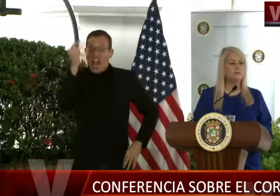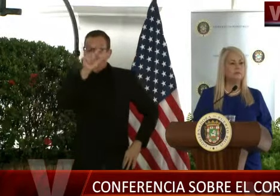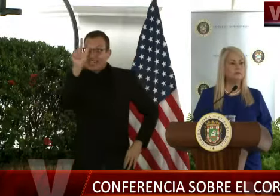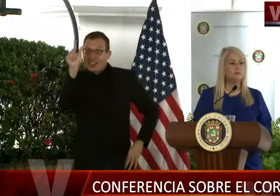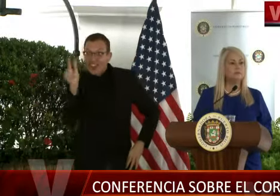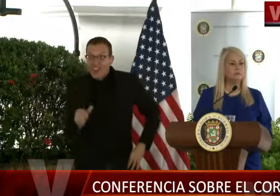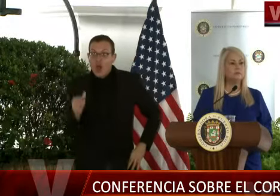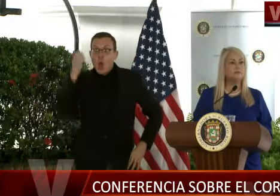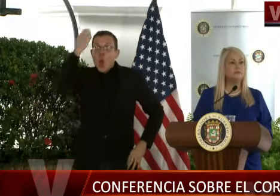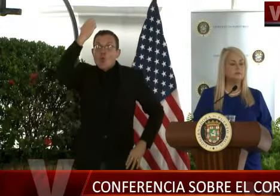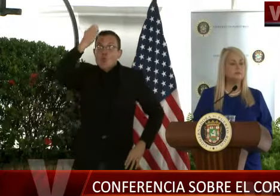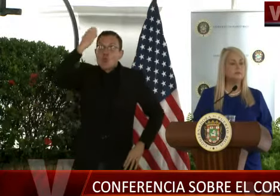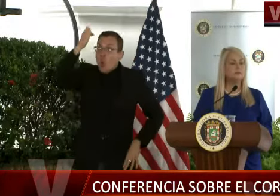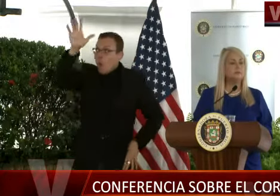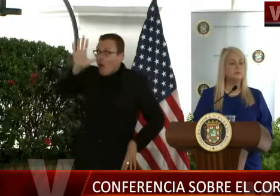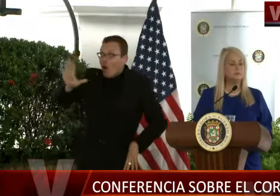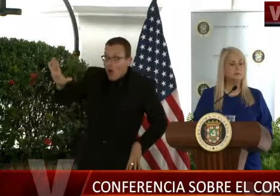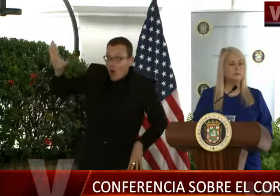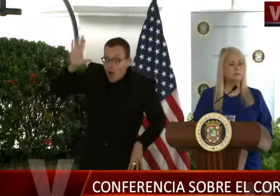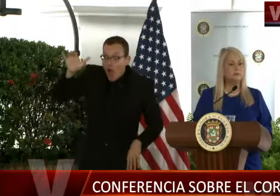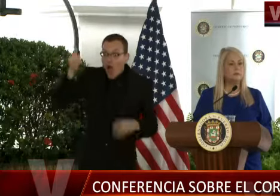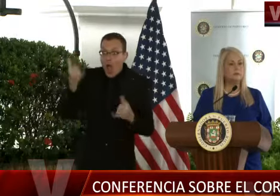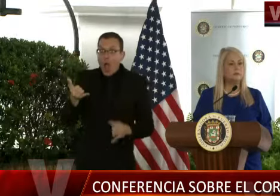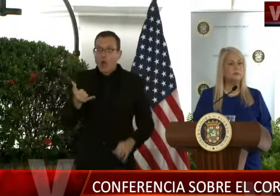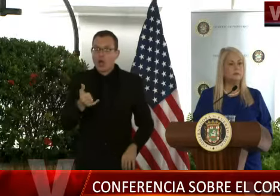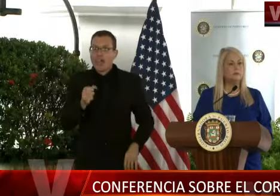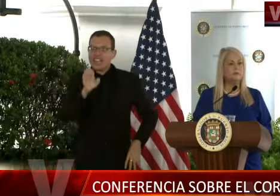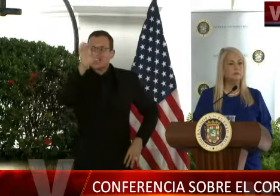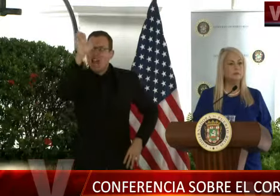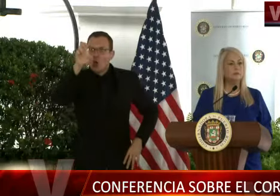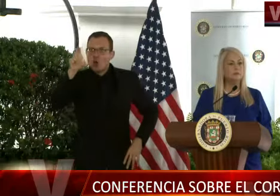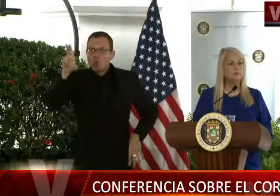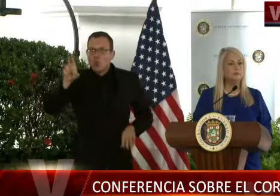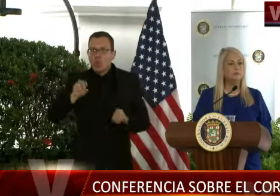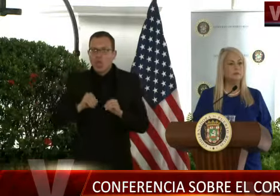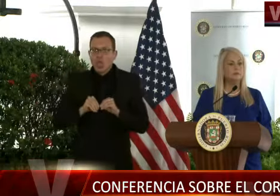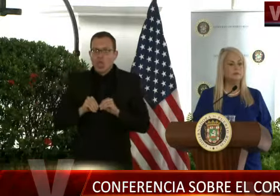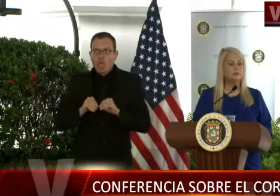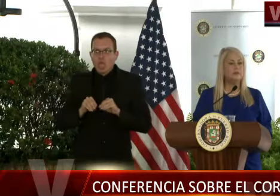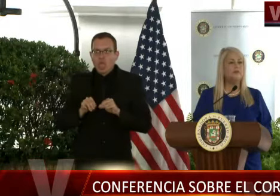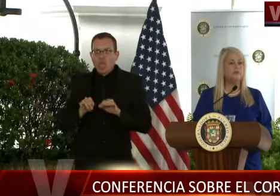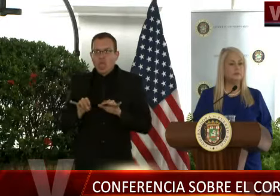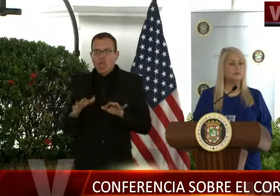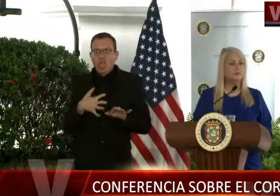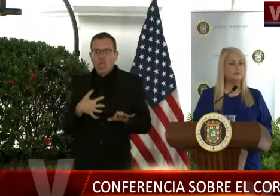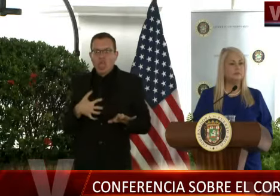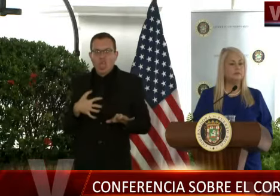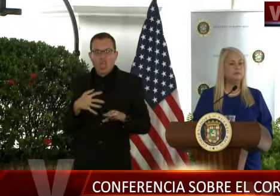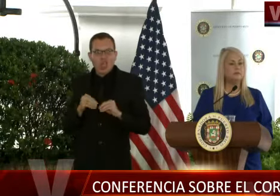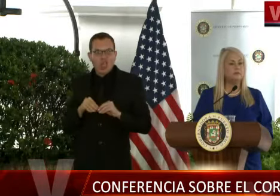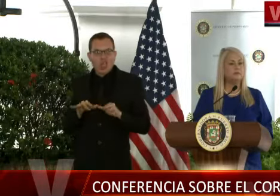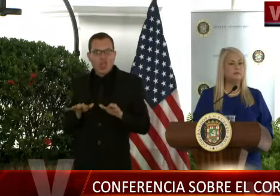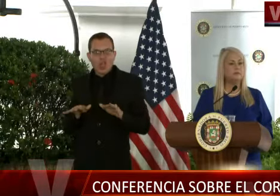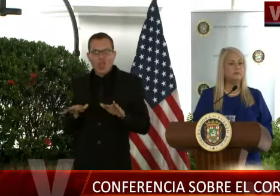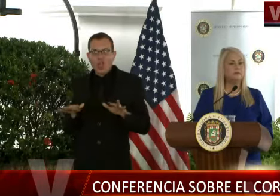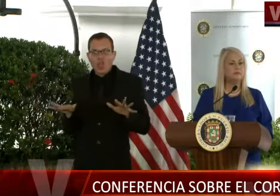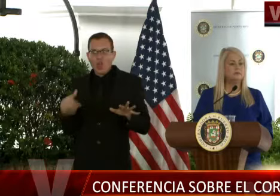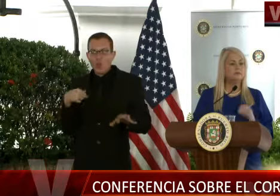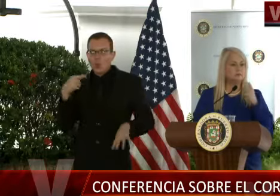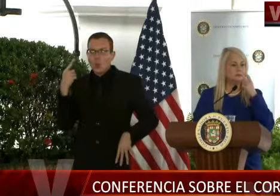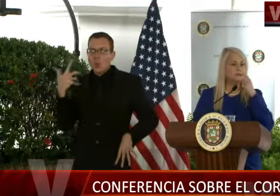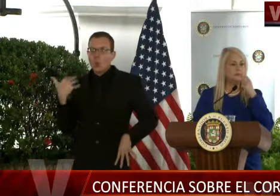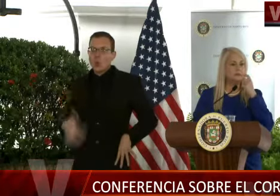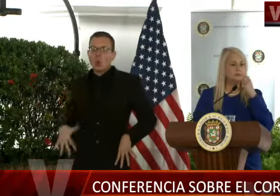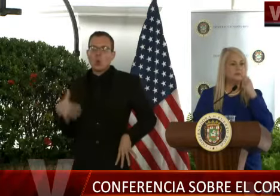que se tiene ahora en los Estados Unidos, ¿Usted considera, y lo ve bien claro y muy cercano,